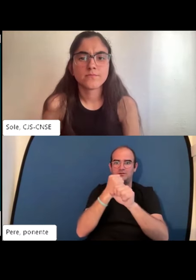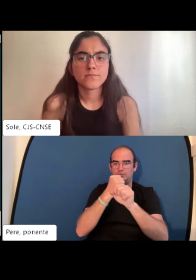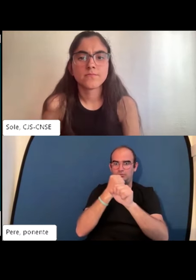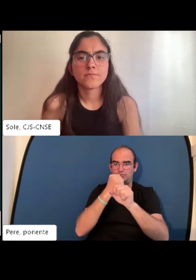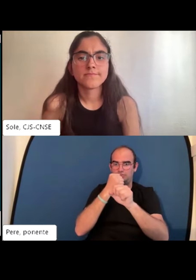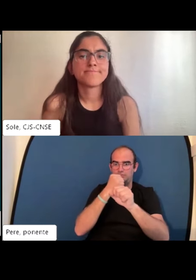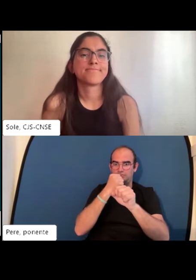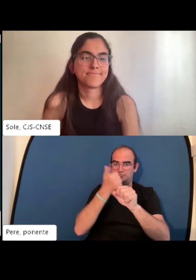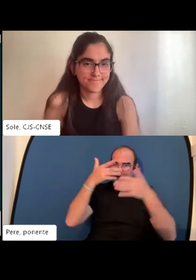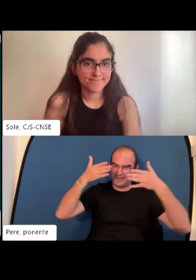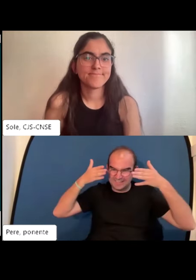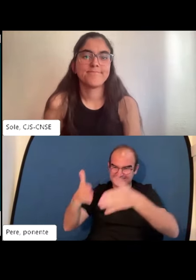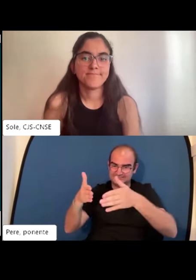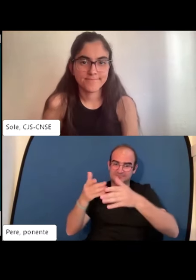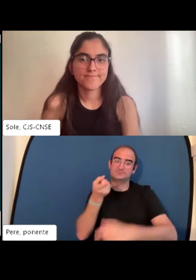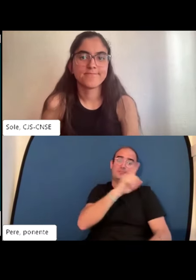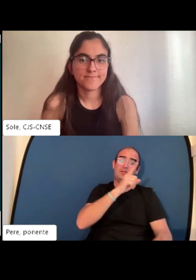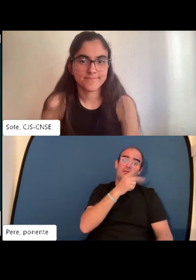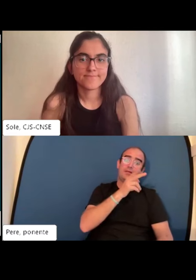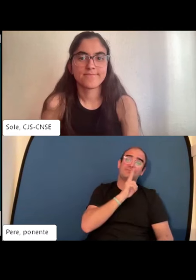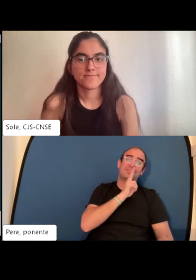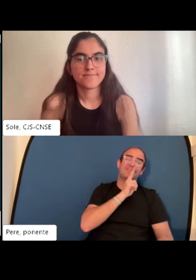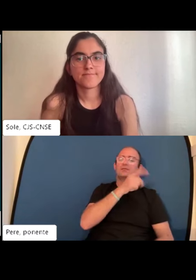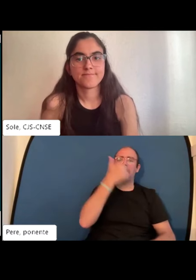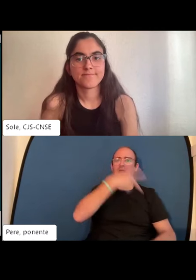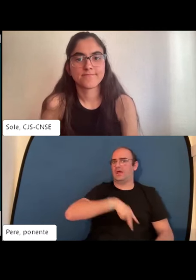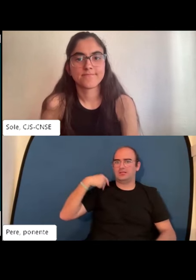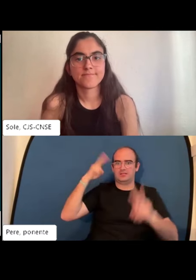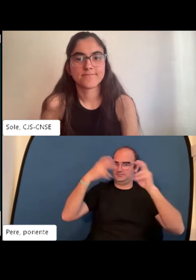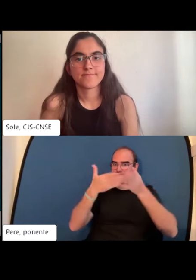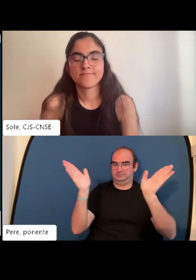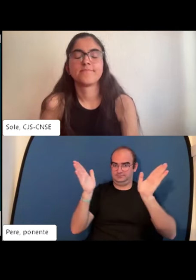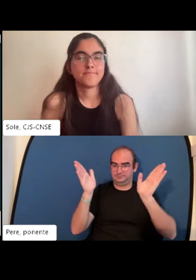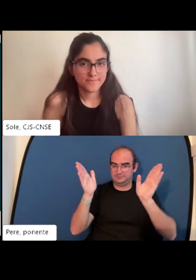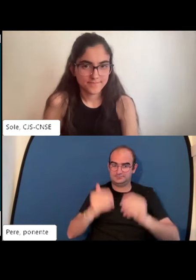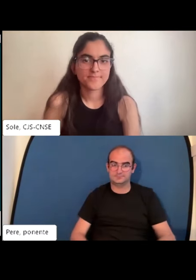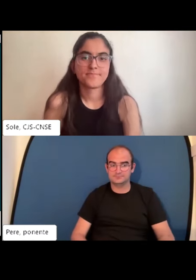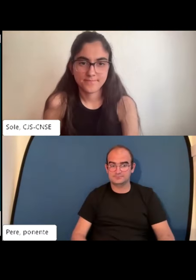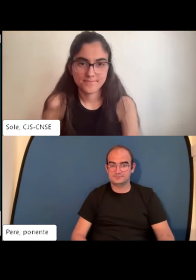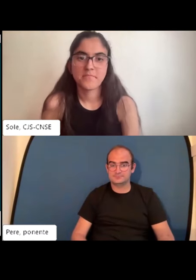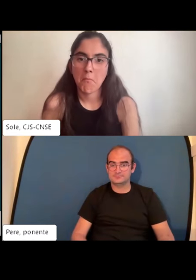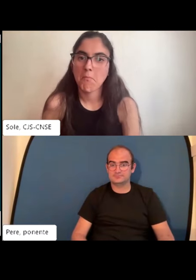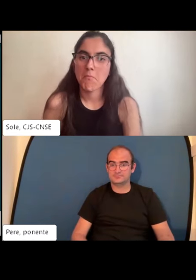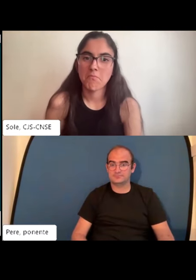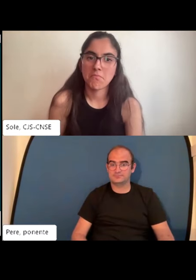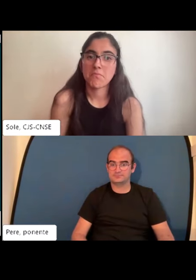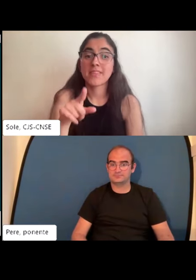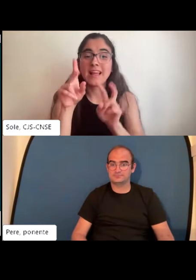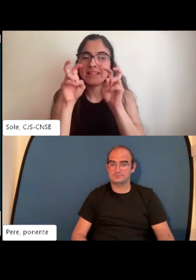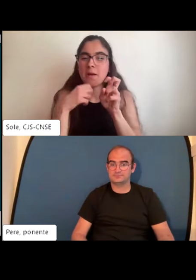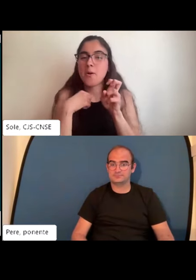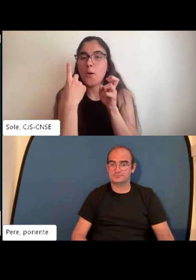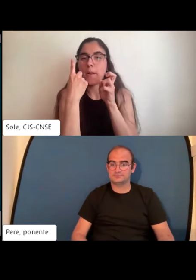BIMOG no es más del ámbito del empleo más dirigida al empleo y ChatGPT podríamos